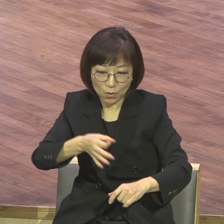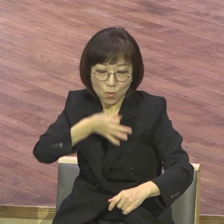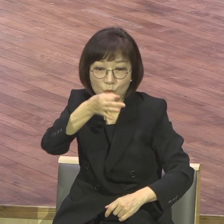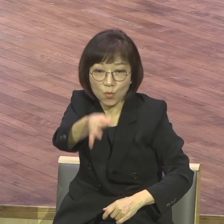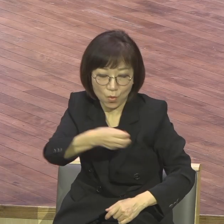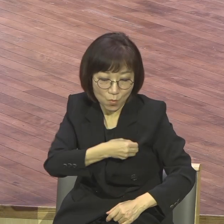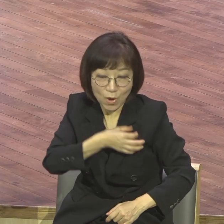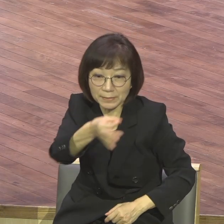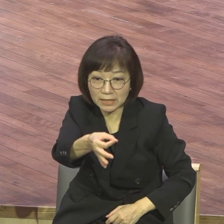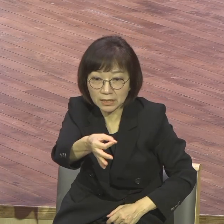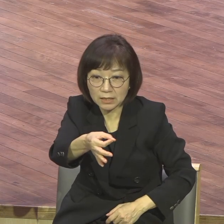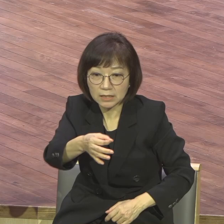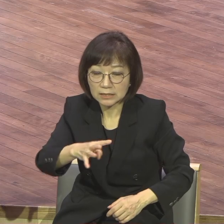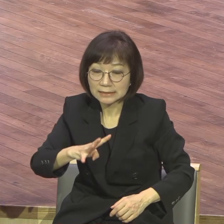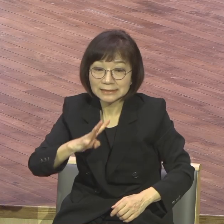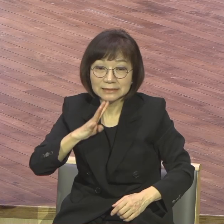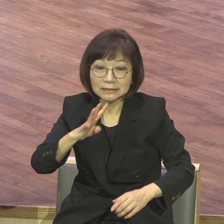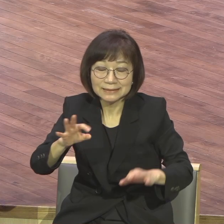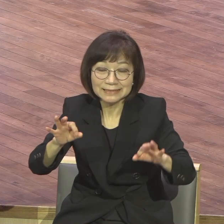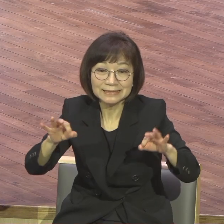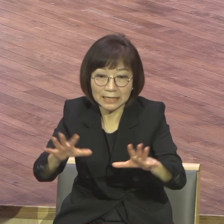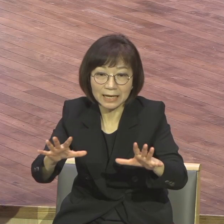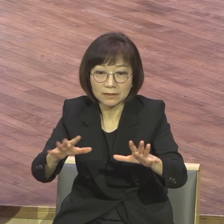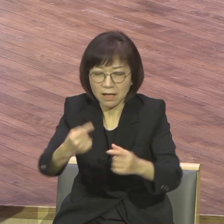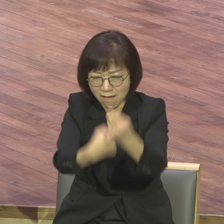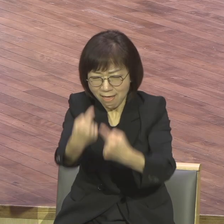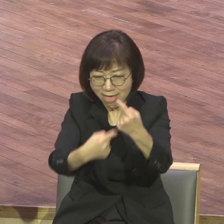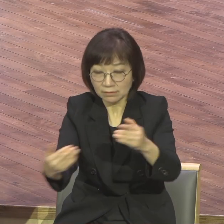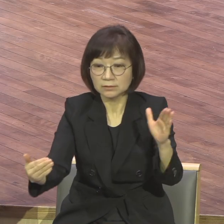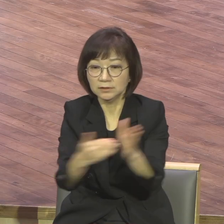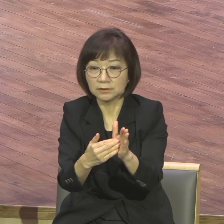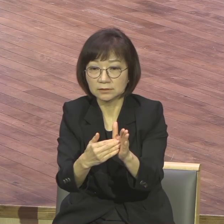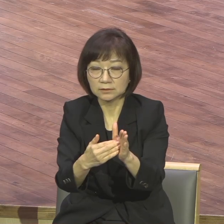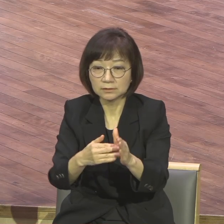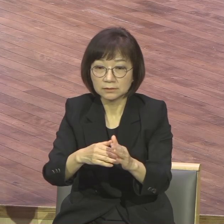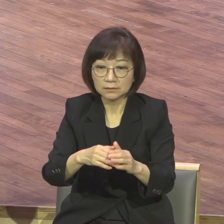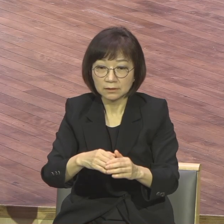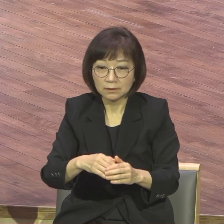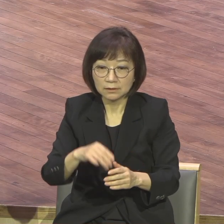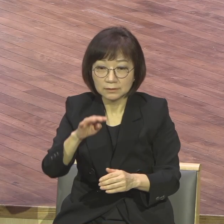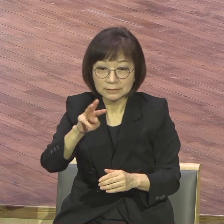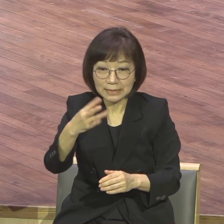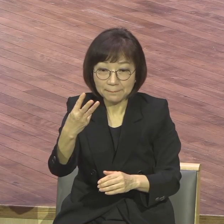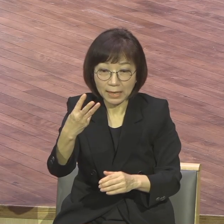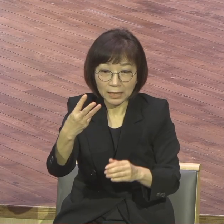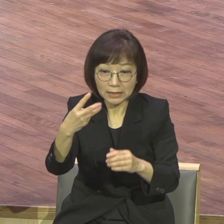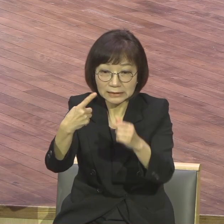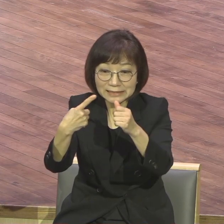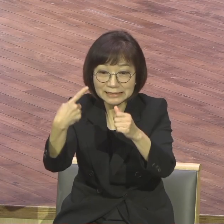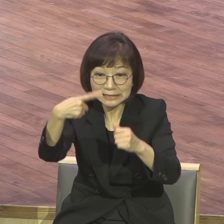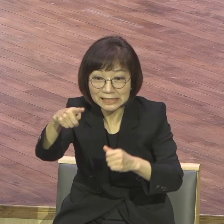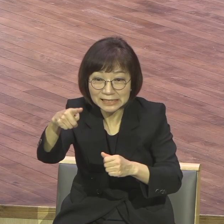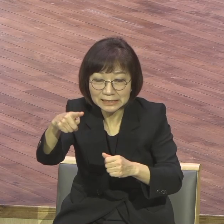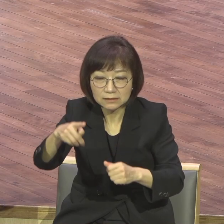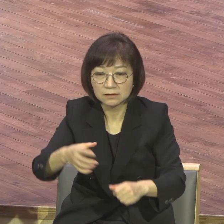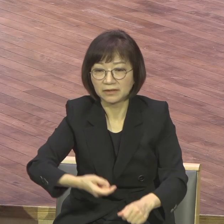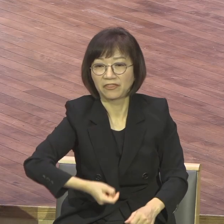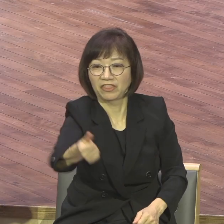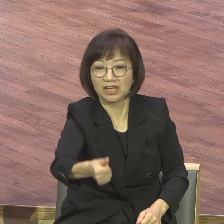4분 만에 끝나버렸어 그거 뒤에는 안 돼가지고 어떤 분은 울고 있으니까 그